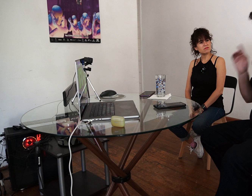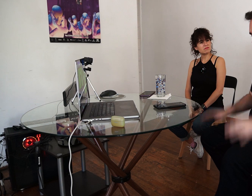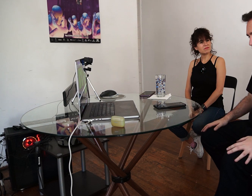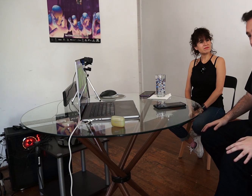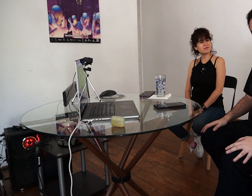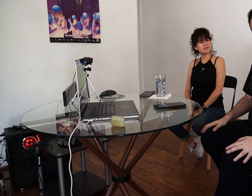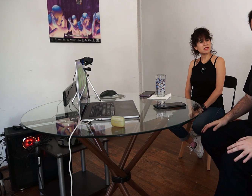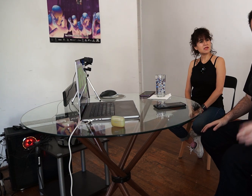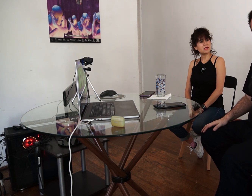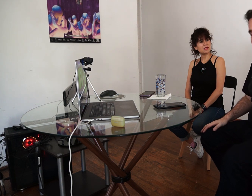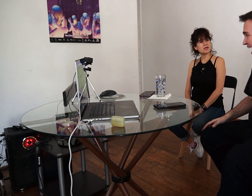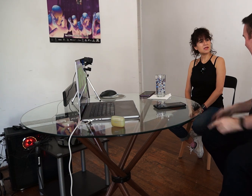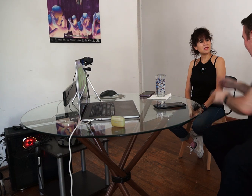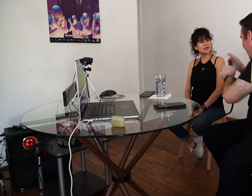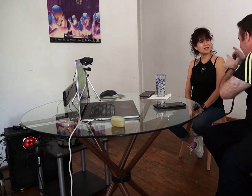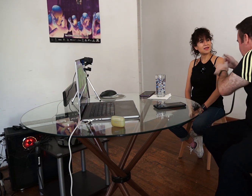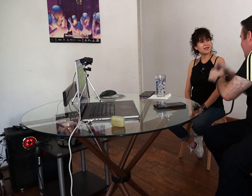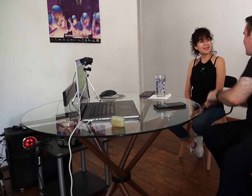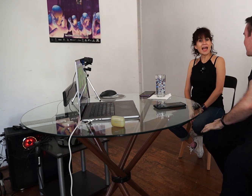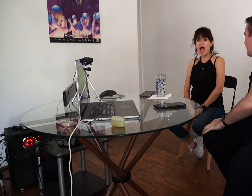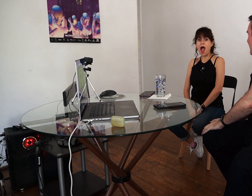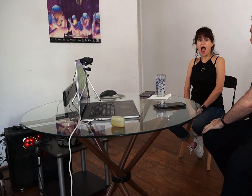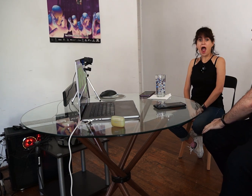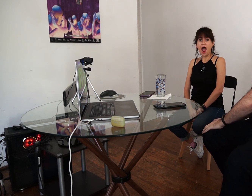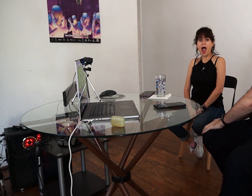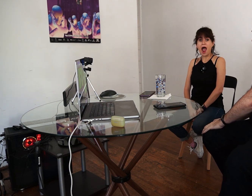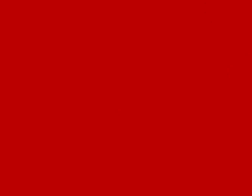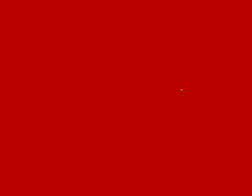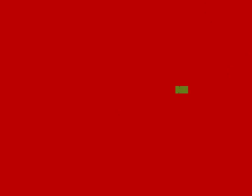creo que ya se me ocurre algo para que podamos animarte.